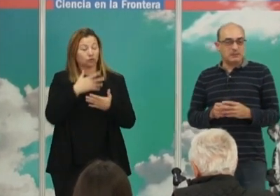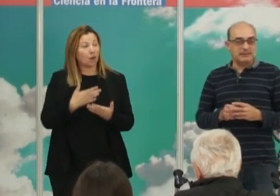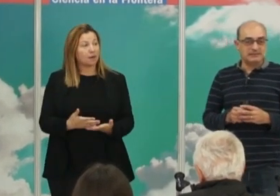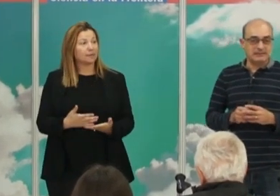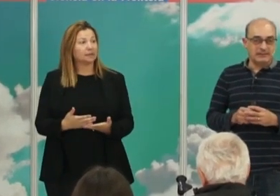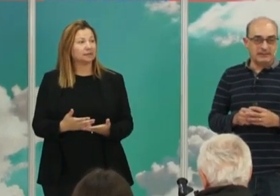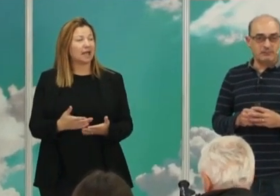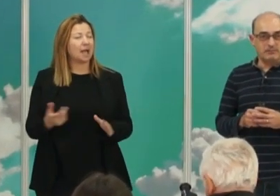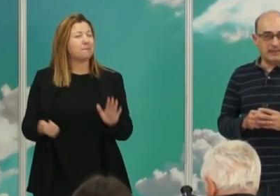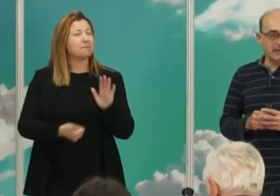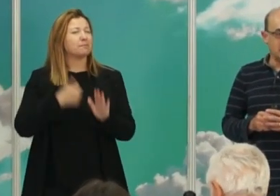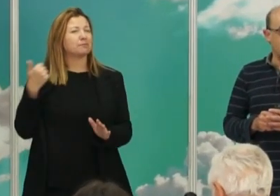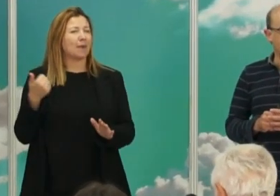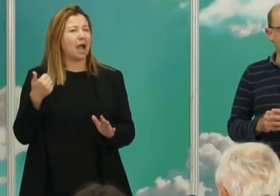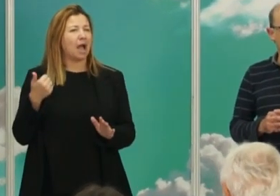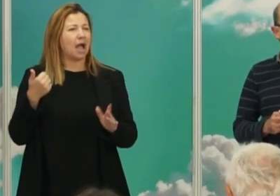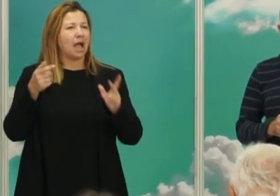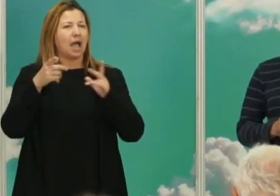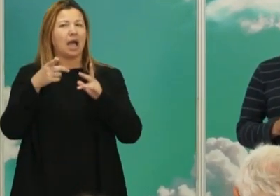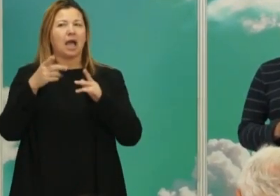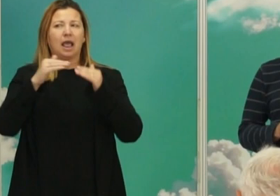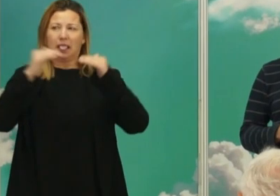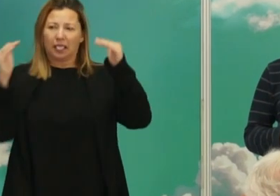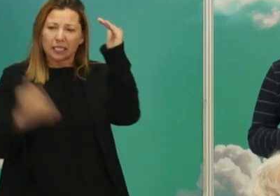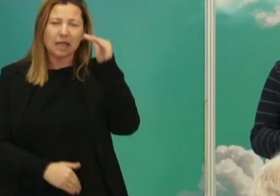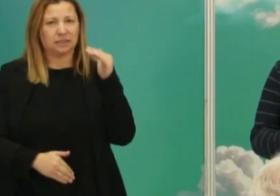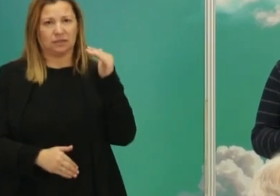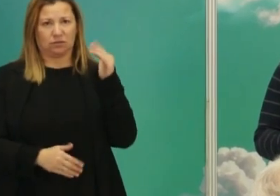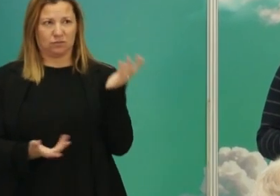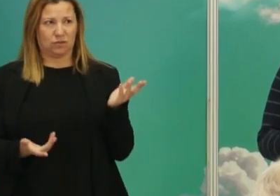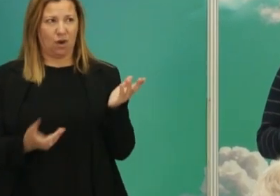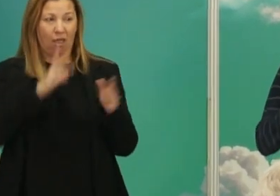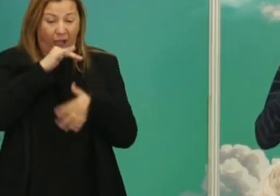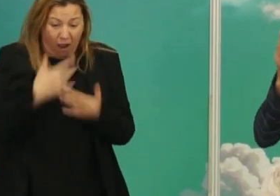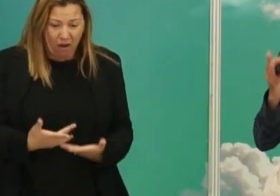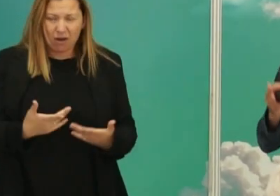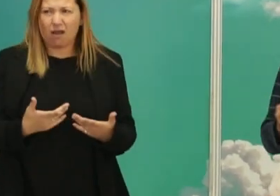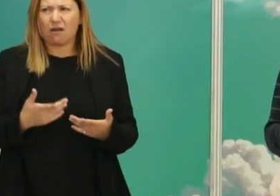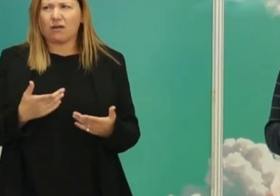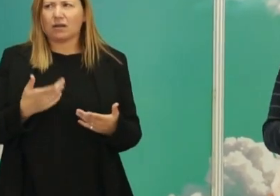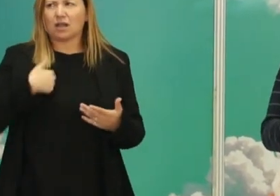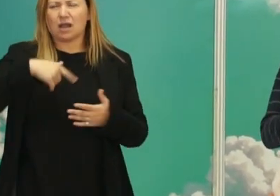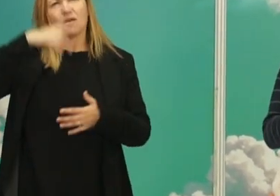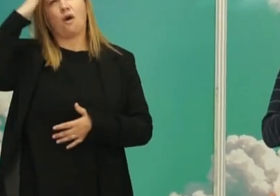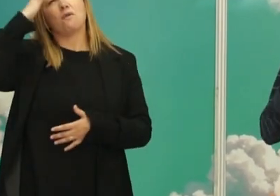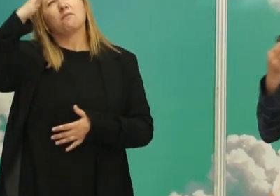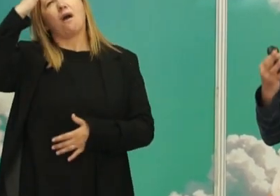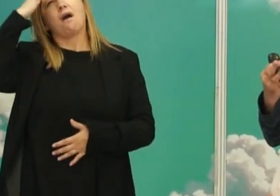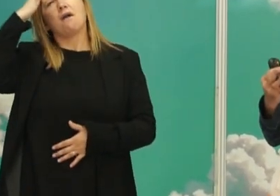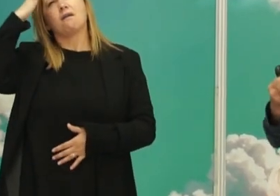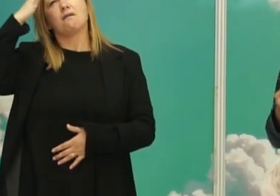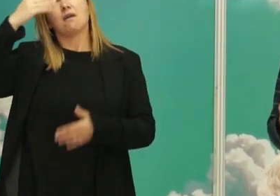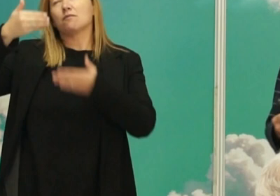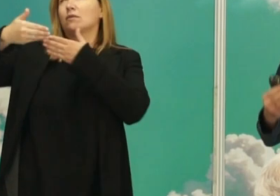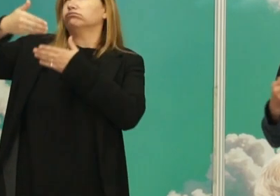más desigualdad en el planeta de la que ha habido nunca en la historia de la humanidad. Por mucho que nos imaginemos el pasado como una historia